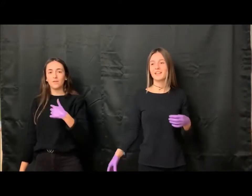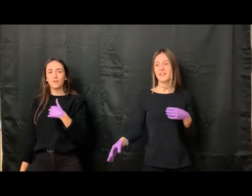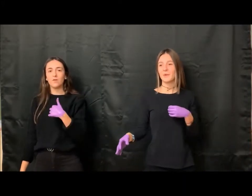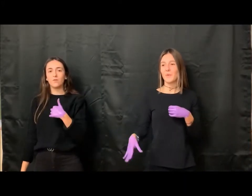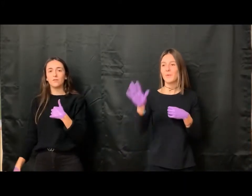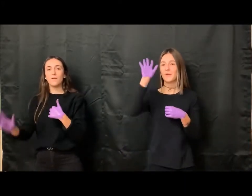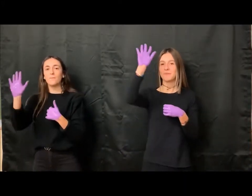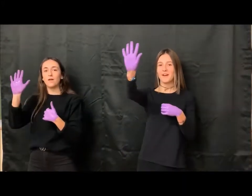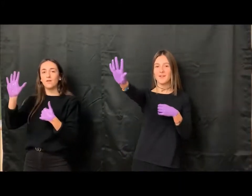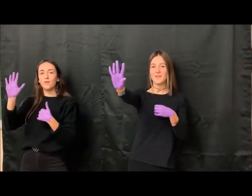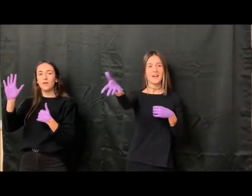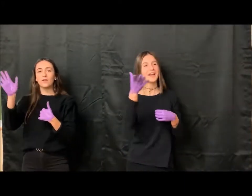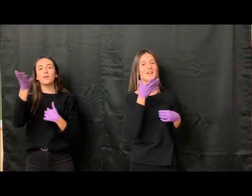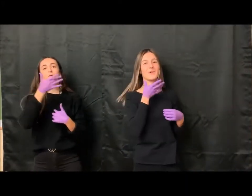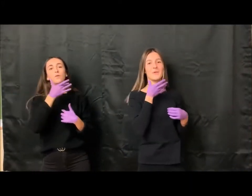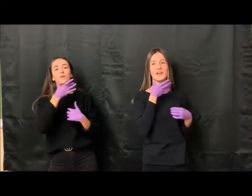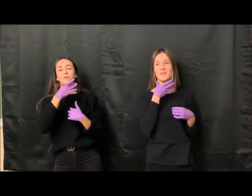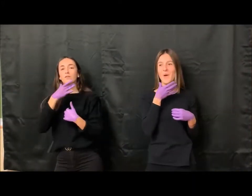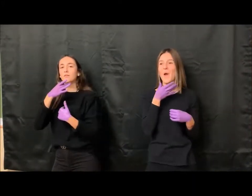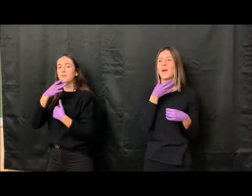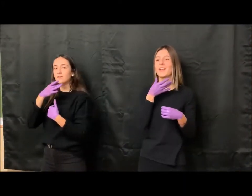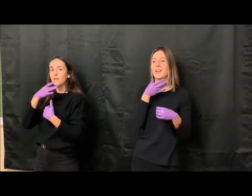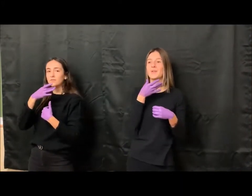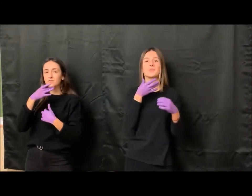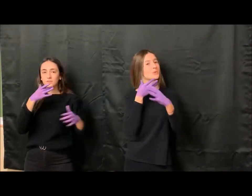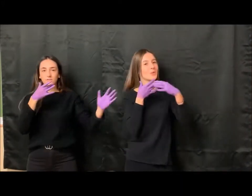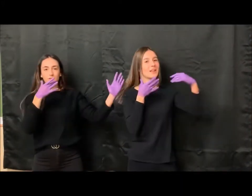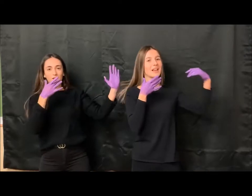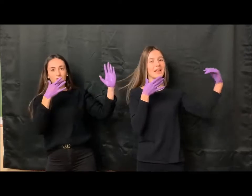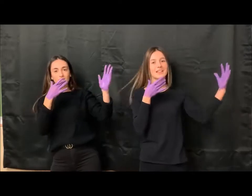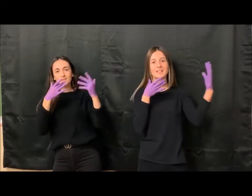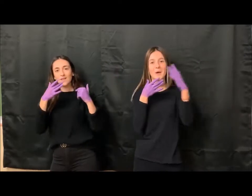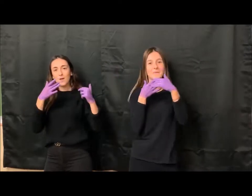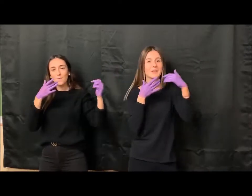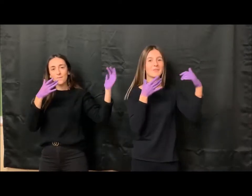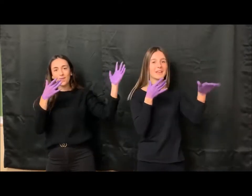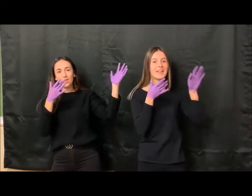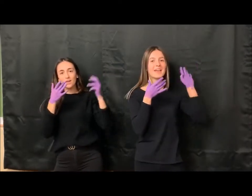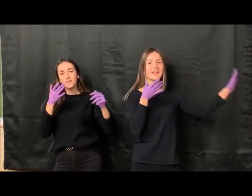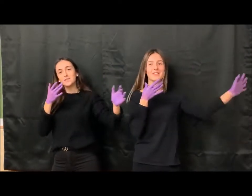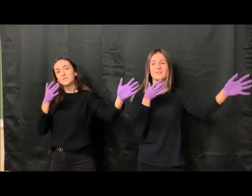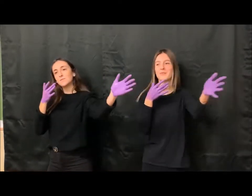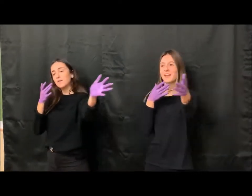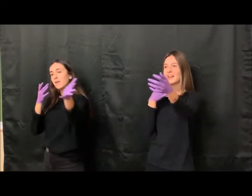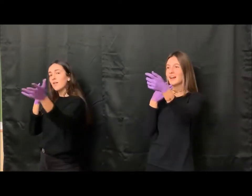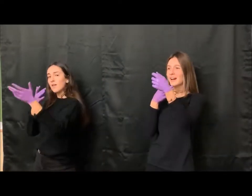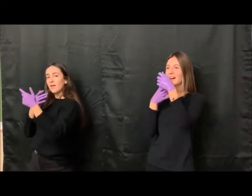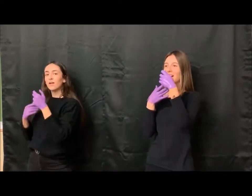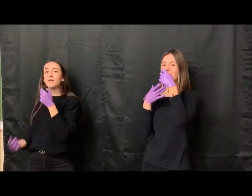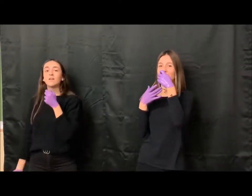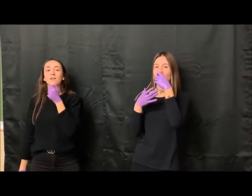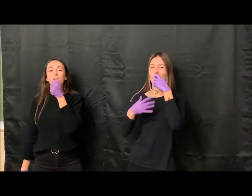Tengo una mano en el cuello, que con sutileza, me impide respirar